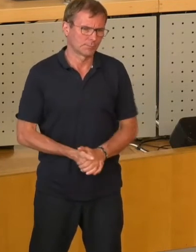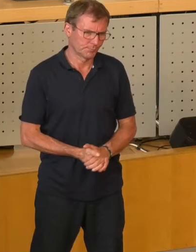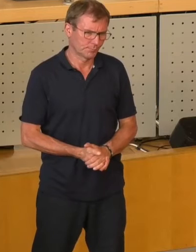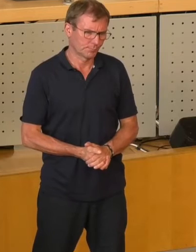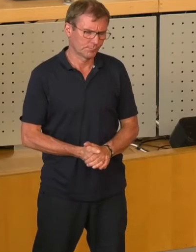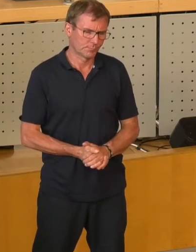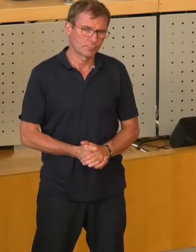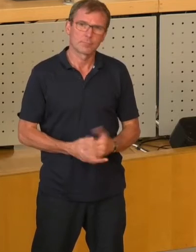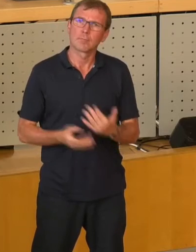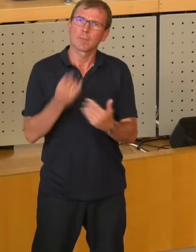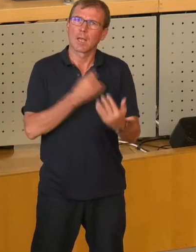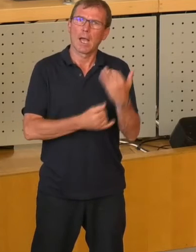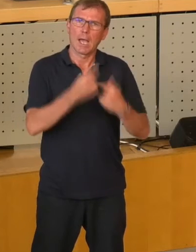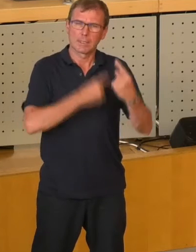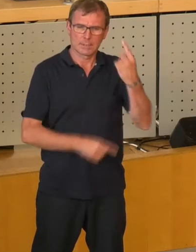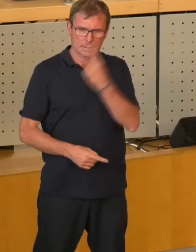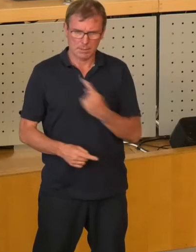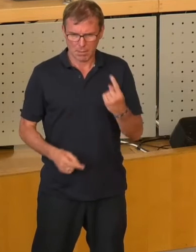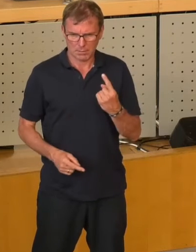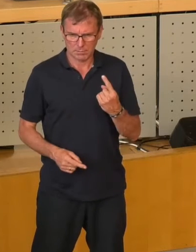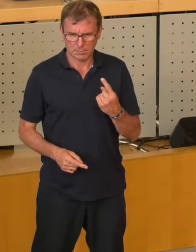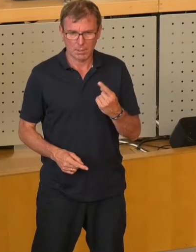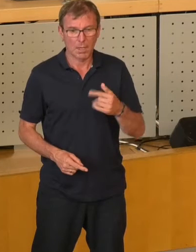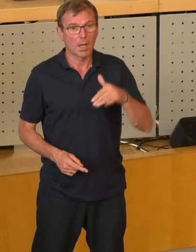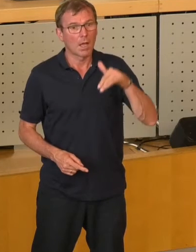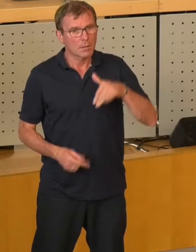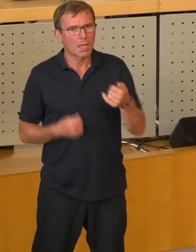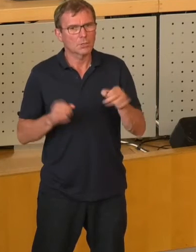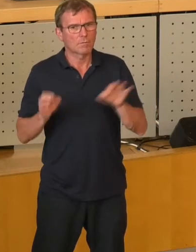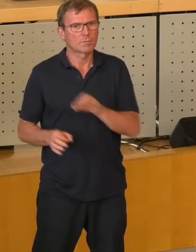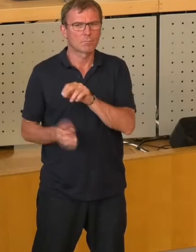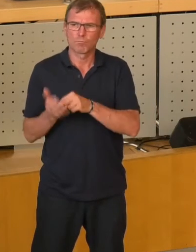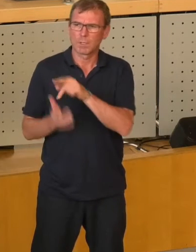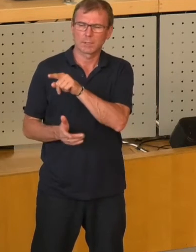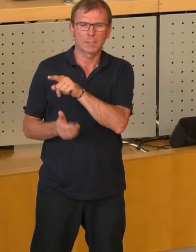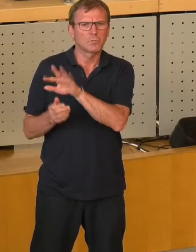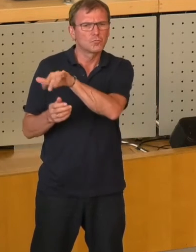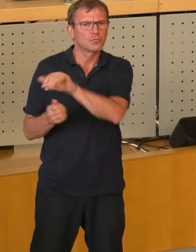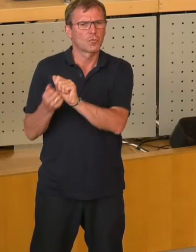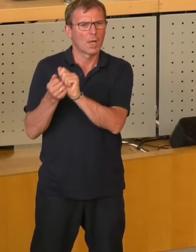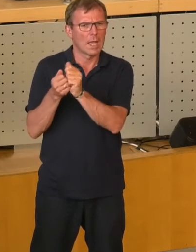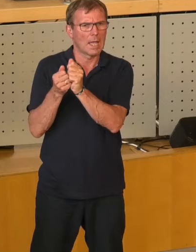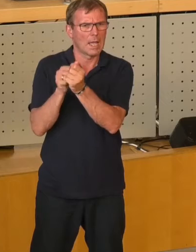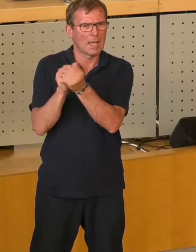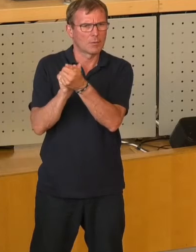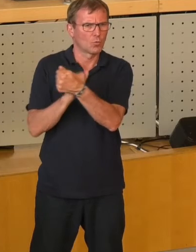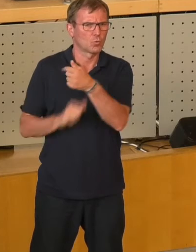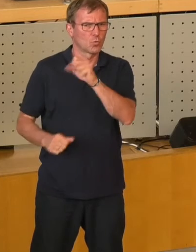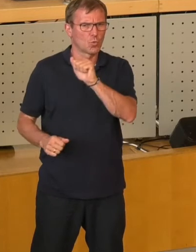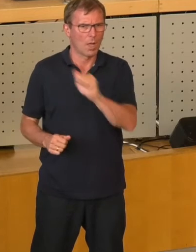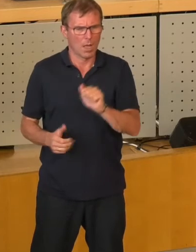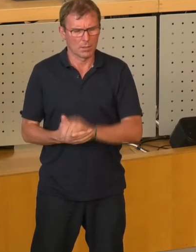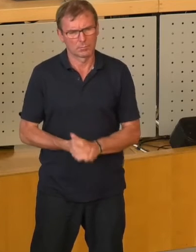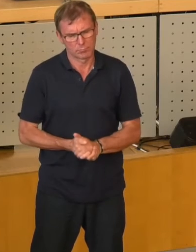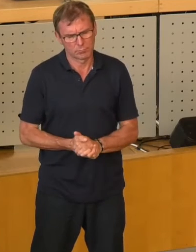Seit einigen Jahren gibt es allerdings eine Änderung in der Geschäftspolitik bei der TÜGA. Es wurden